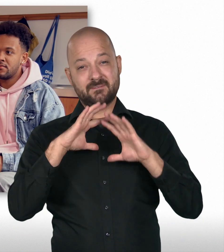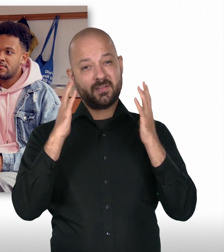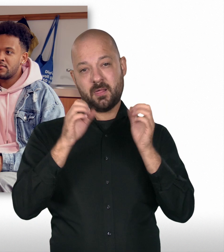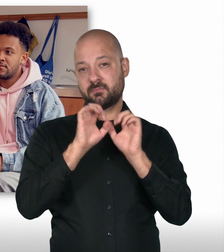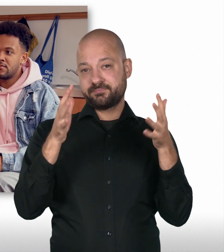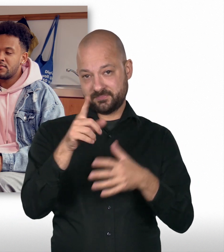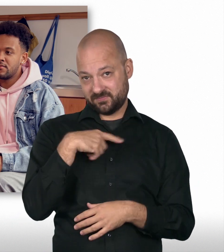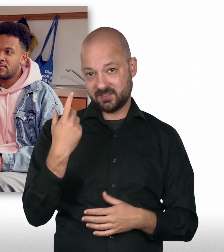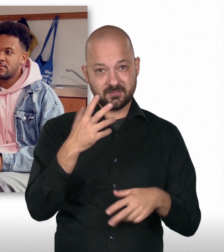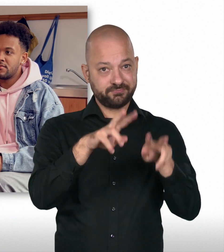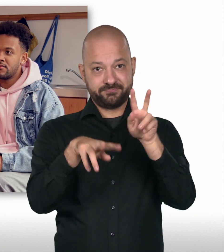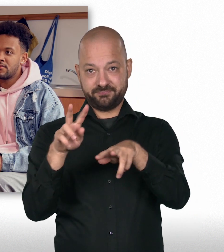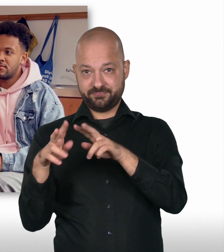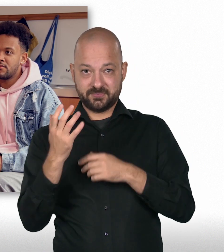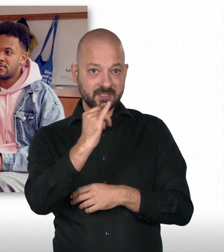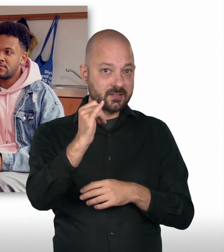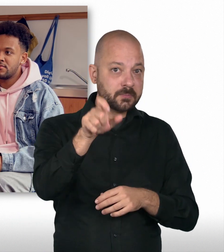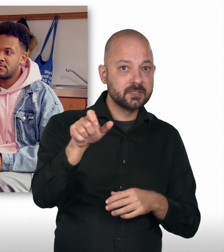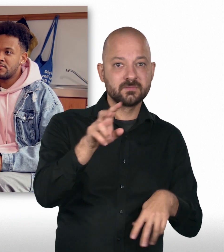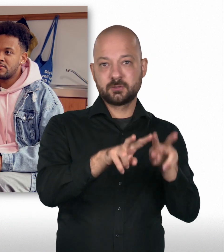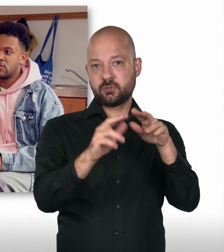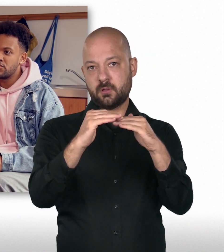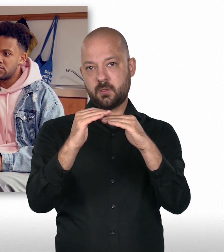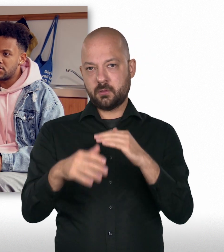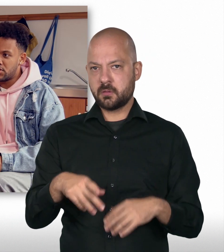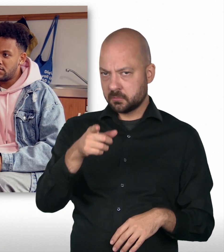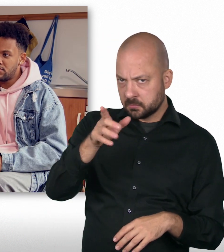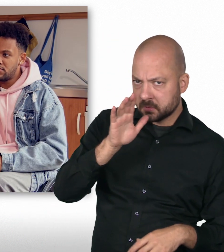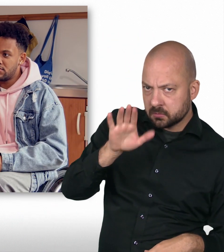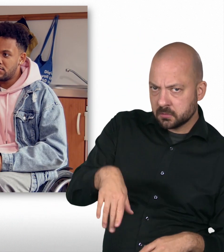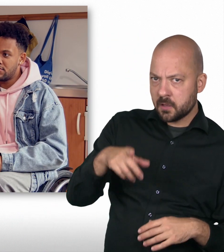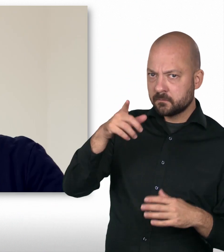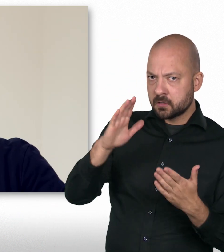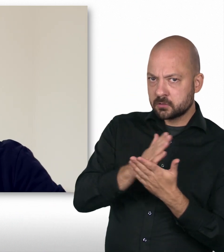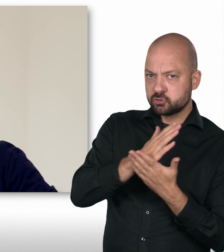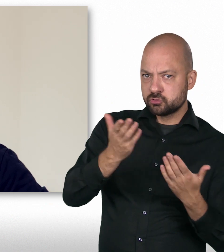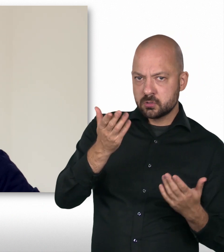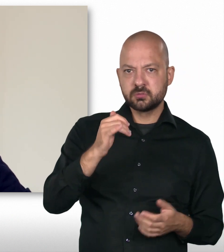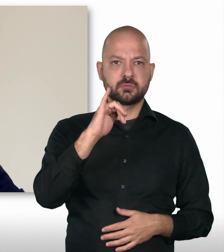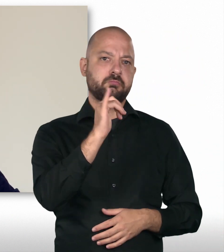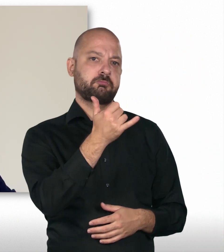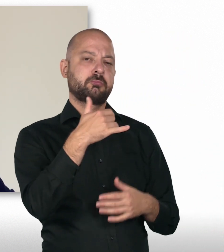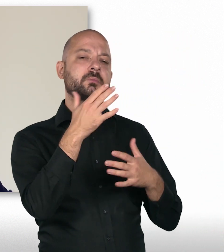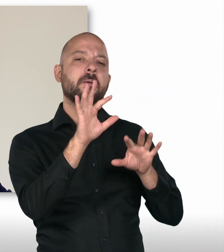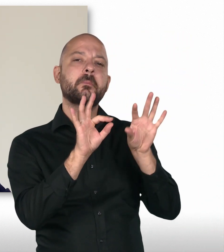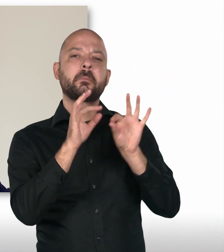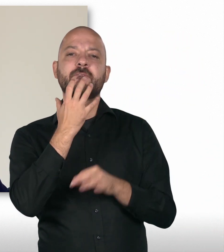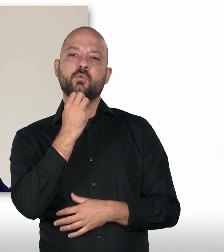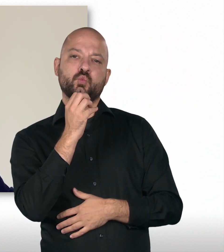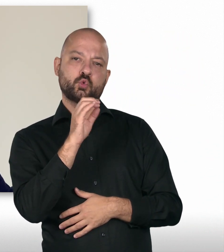verteilt. Also der ganze Lehrgang, jede Person in einem anderen Land fast. Durftest du das entscheiden? Ja, also man durfte es mit aussuchen und eine Präferenz angeben.